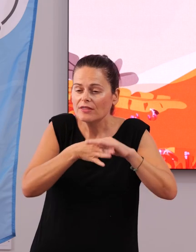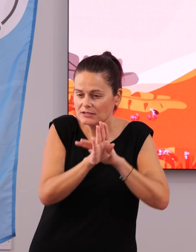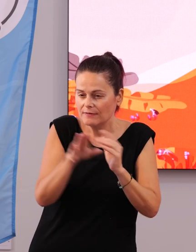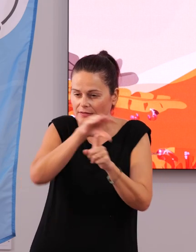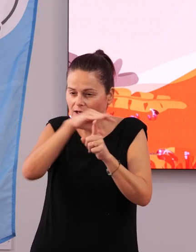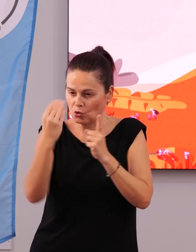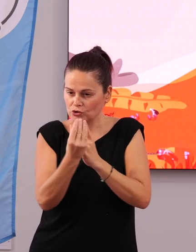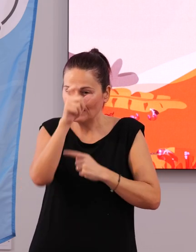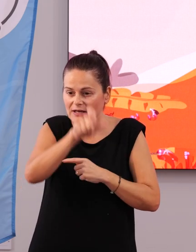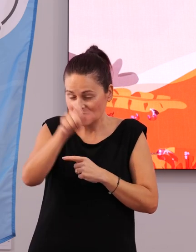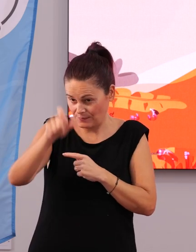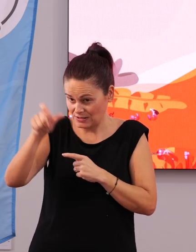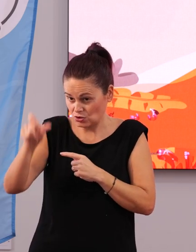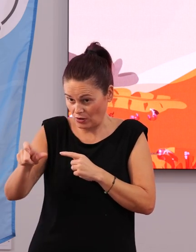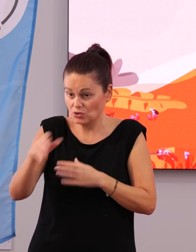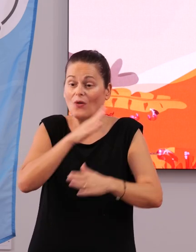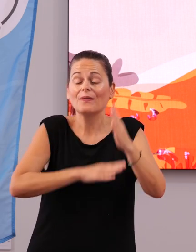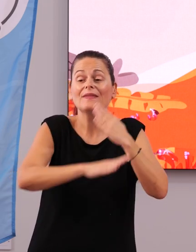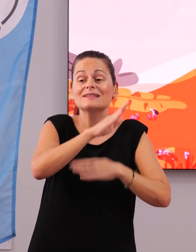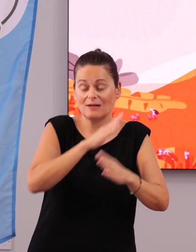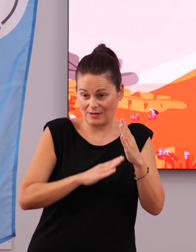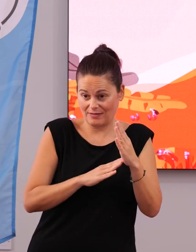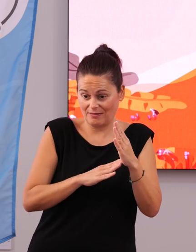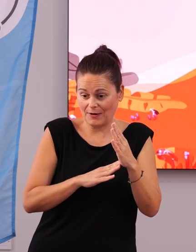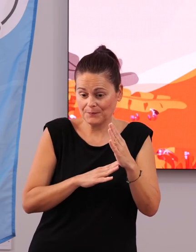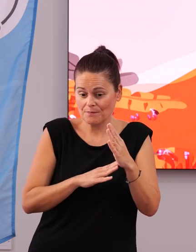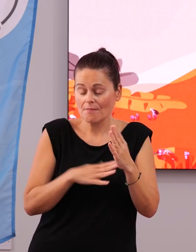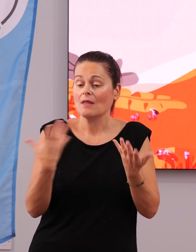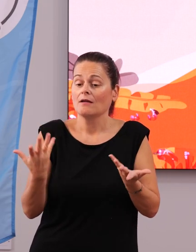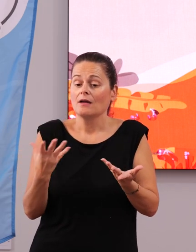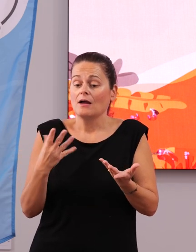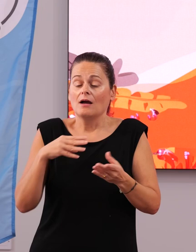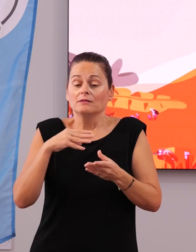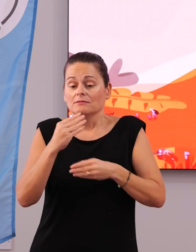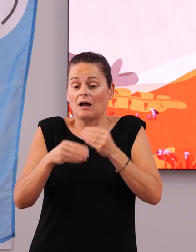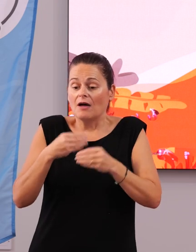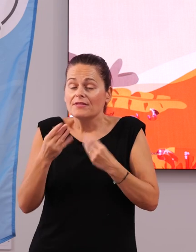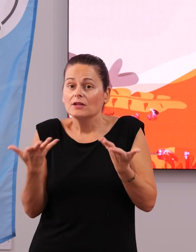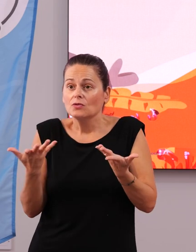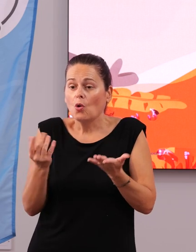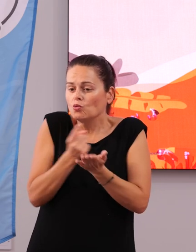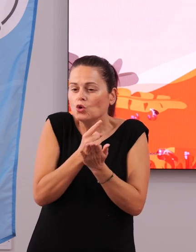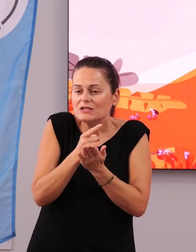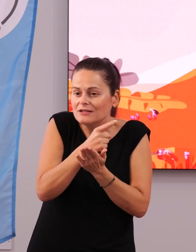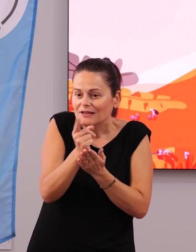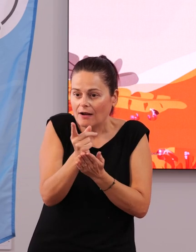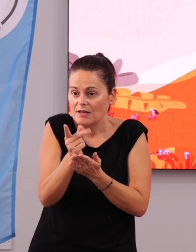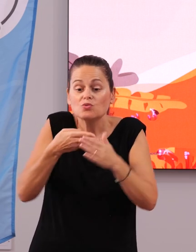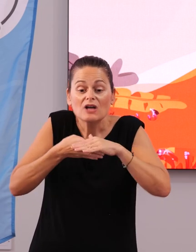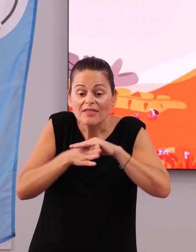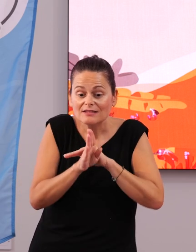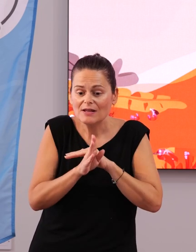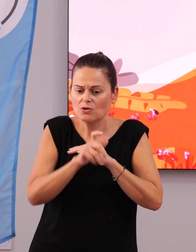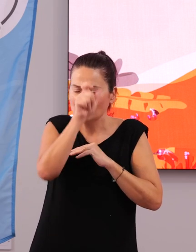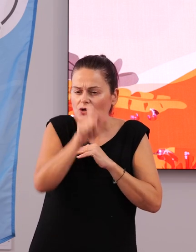la cultura, para las personas con discapacidad, creando, como he dicho antes, estos itinerarios accesibles para